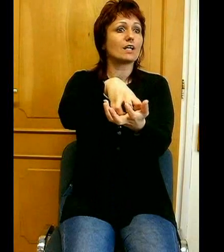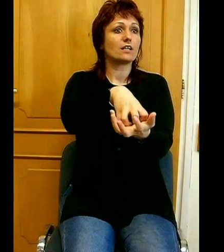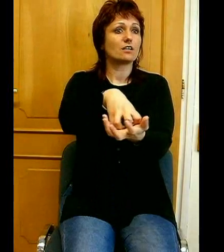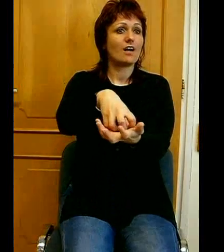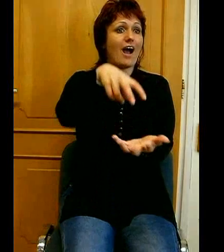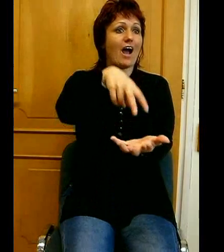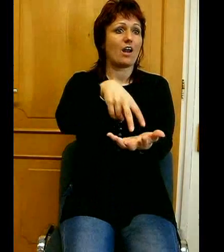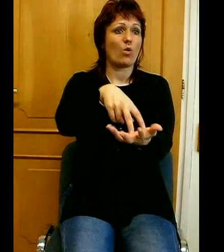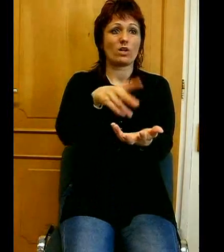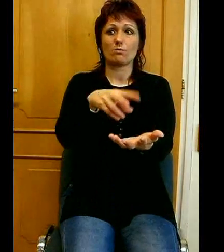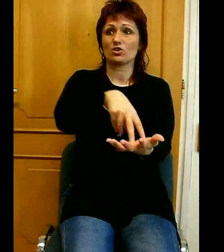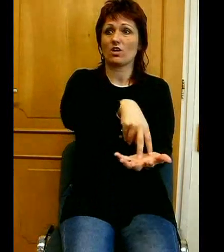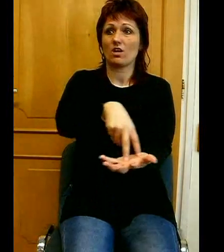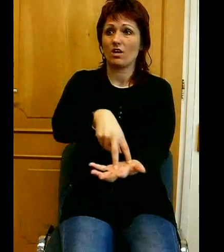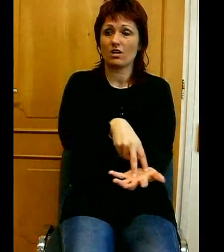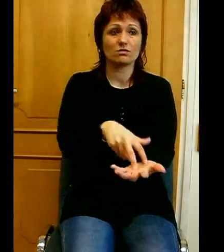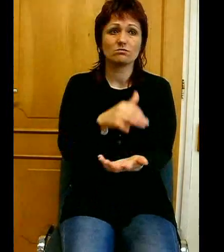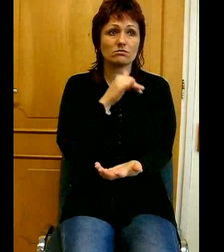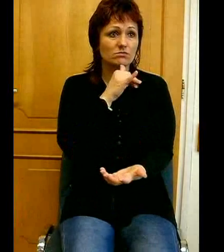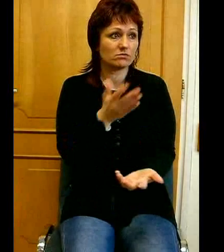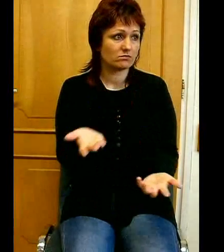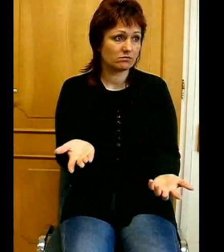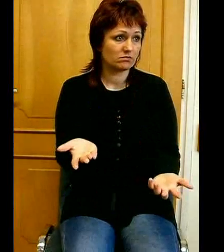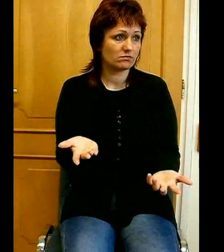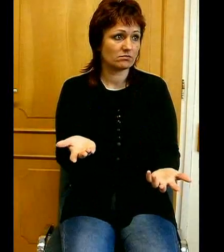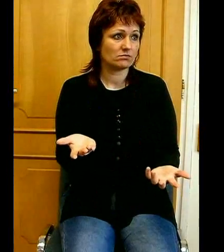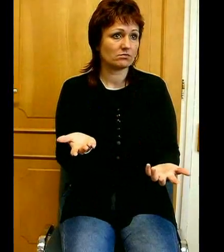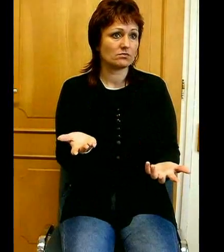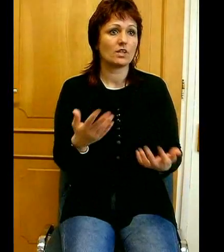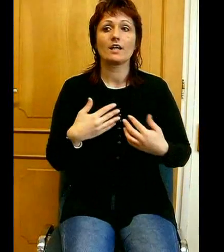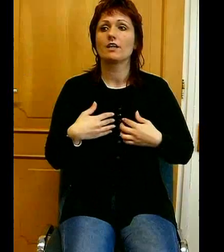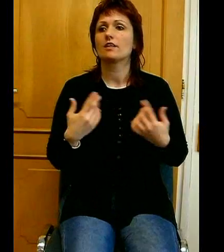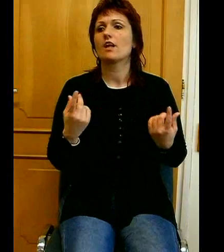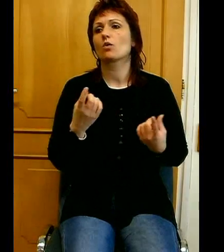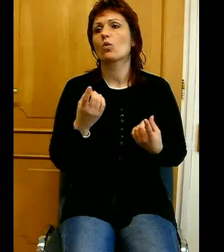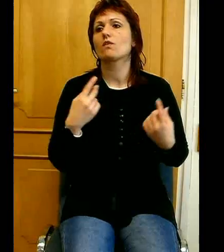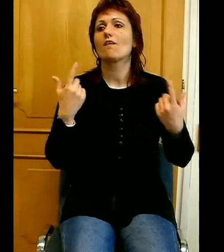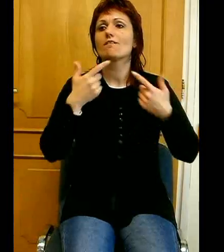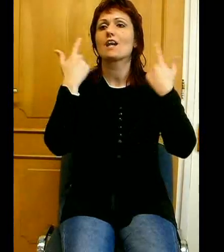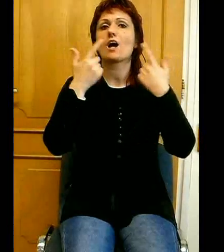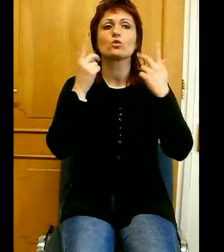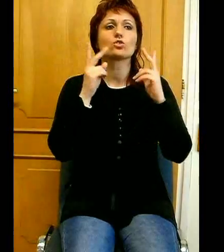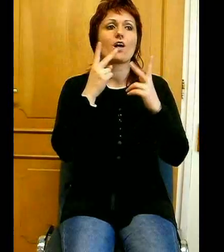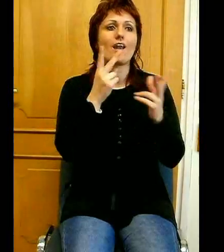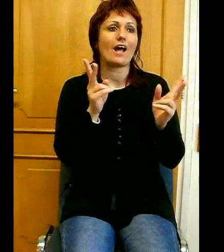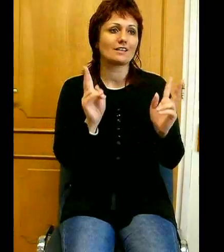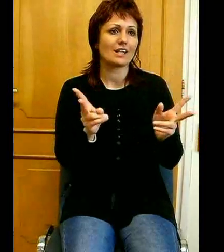és ellenállóképessége. Már pedig nekünk világosan látnunk kell, hogy szellemi vihalokban,